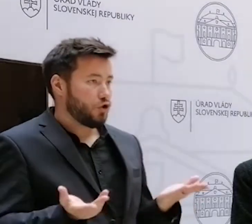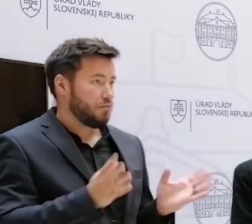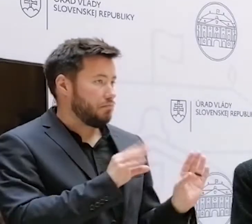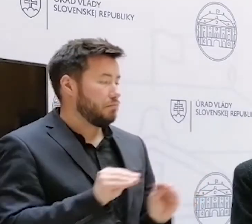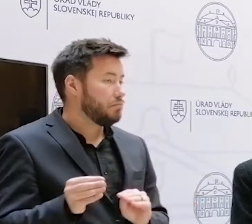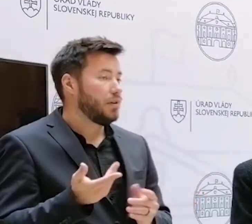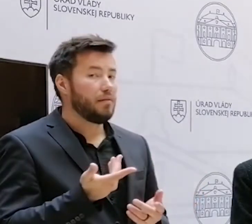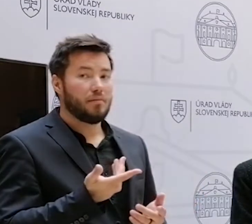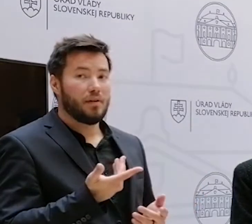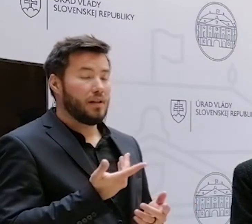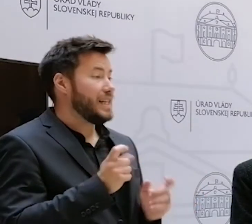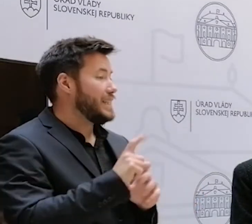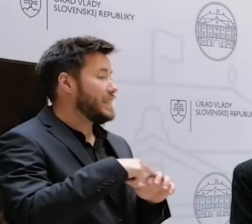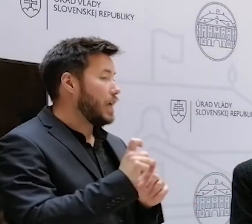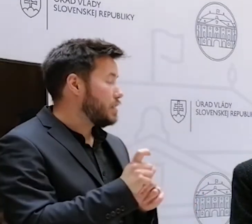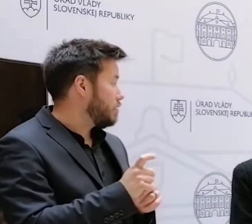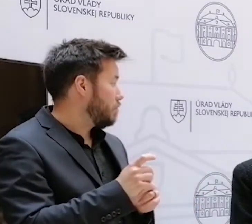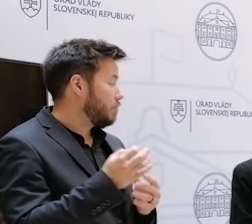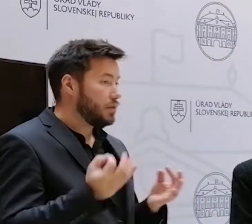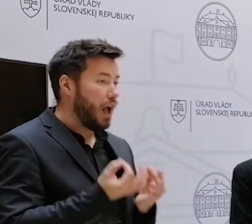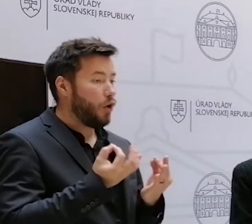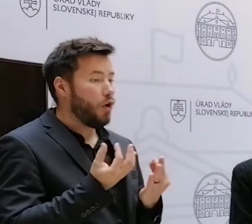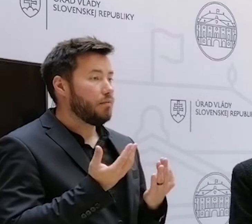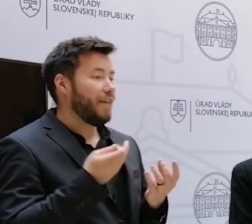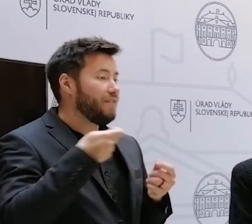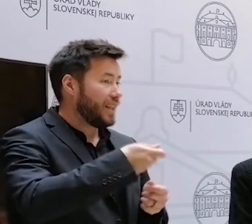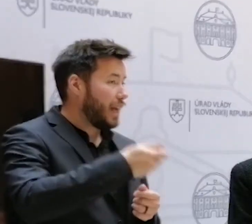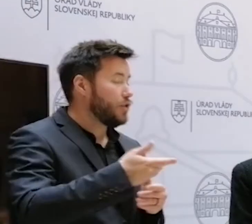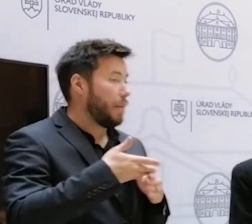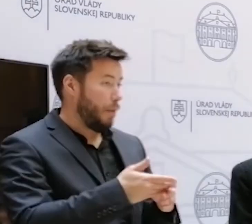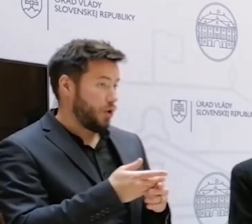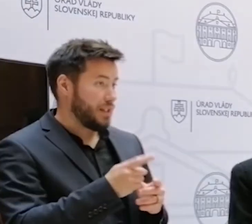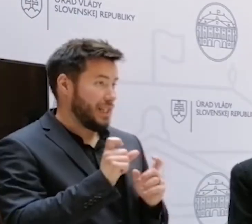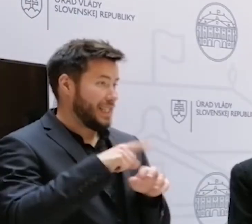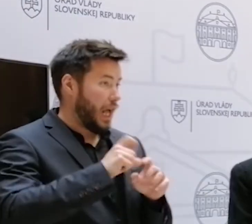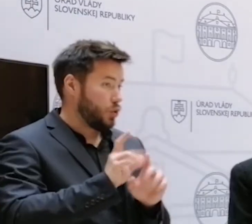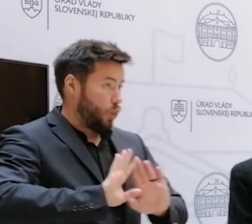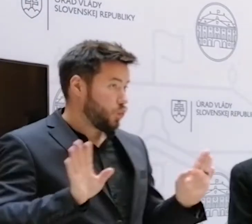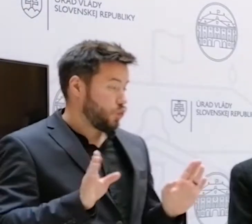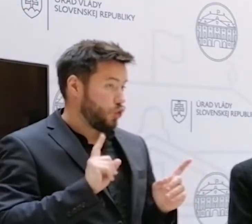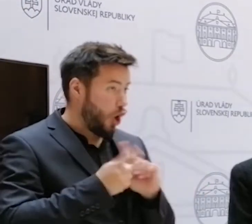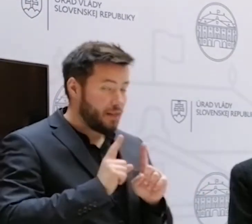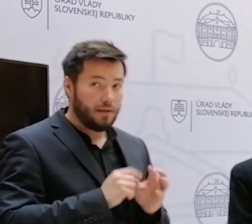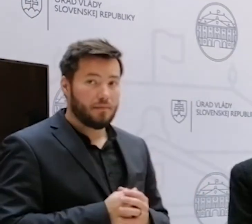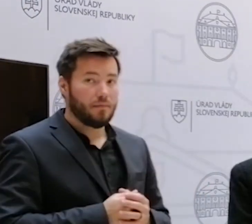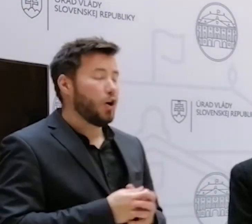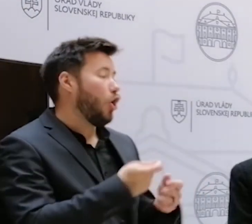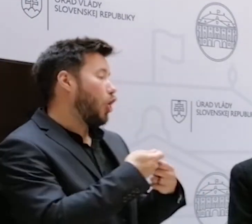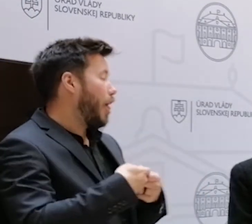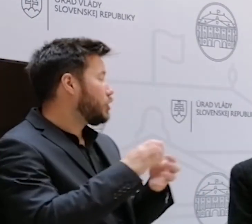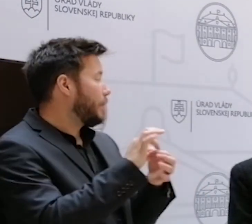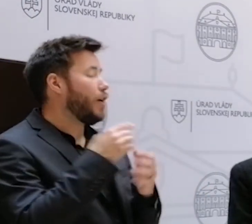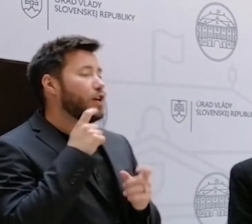či ste sa v Saske nejako pohli, čo sa týka toho zafinancovania tejto pomoci? Lebo koaliční partnery hovoria, že sa to zaseklo na tom,